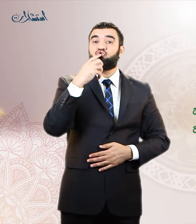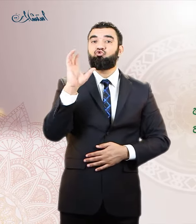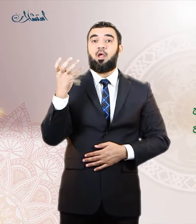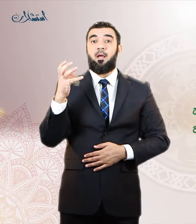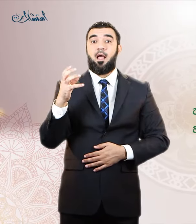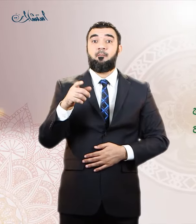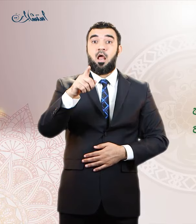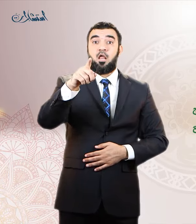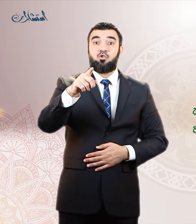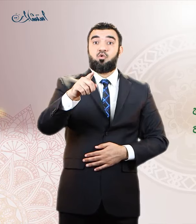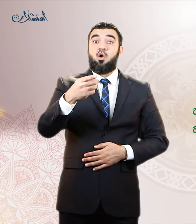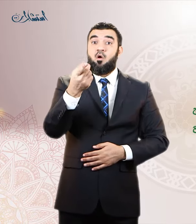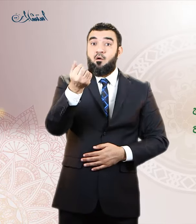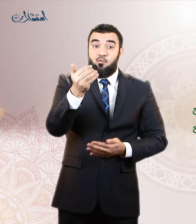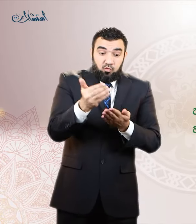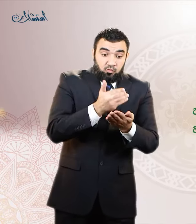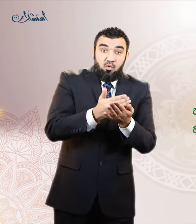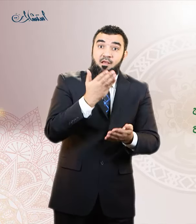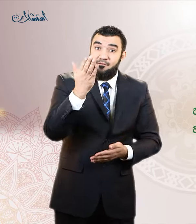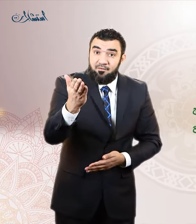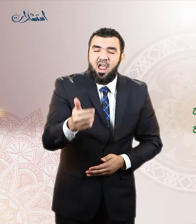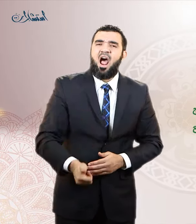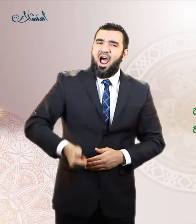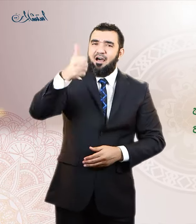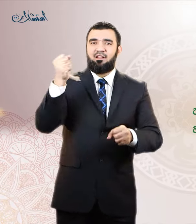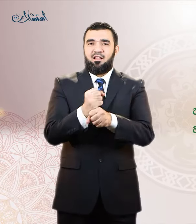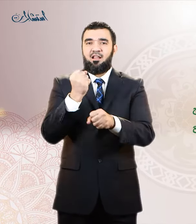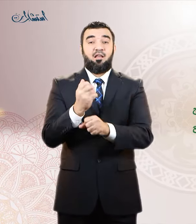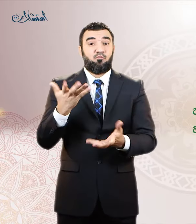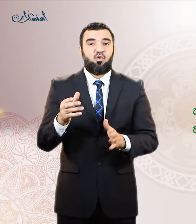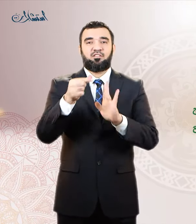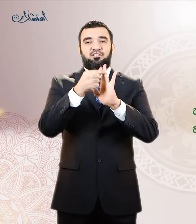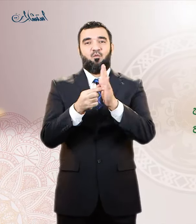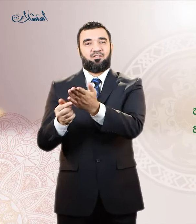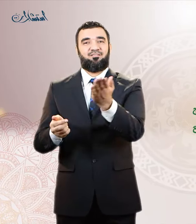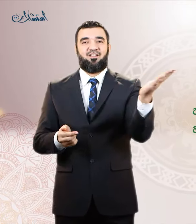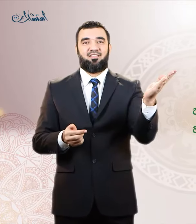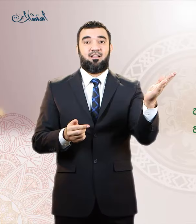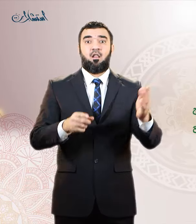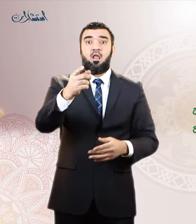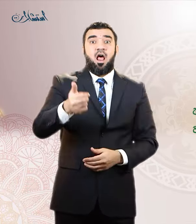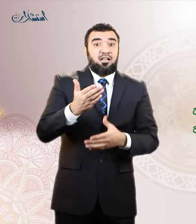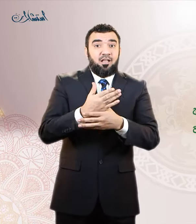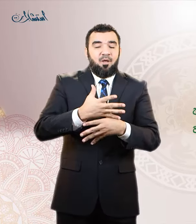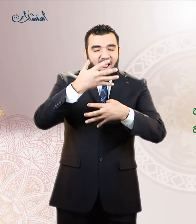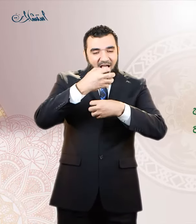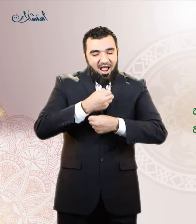استطاع منكم الباءة فليتزوج فانه اغض للبصر واحصن